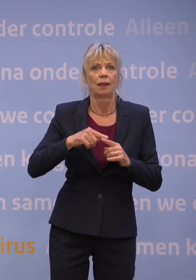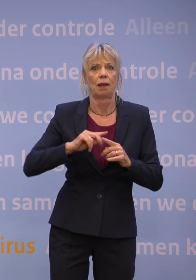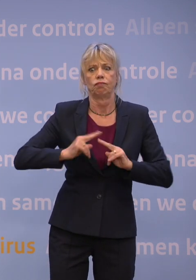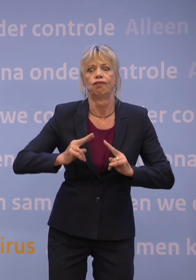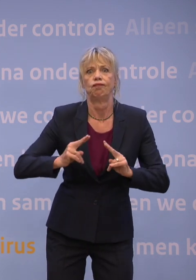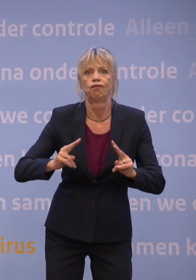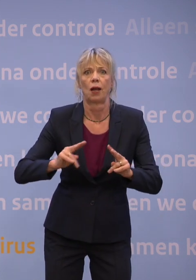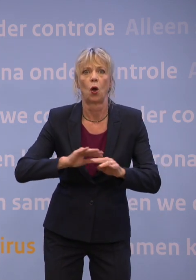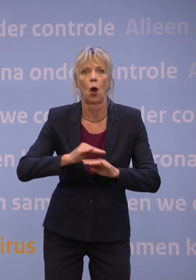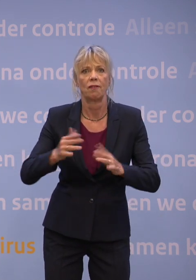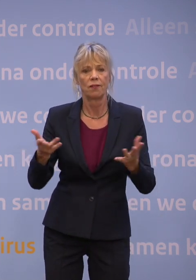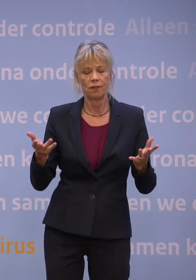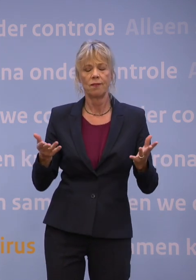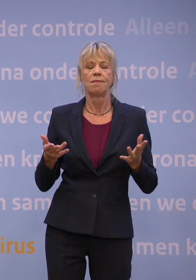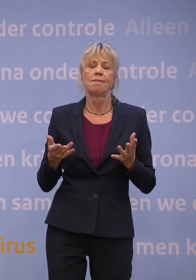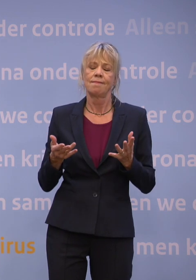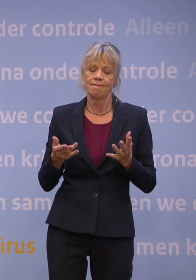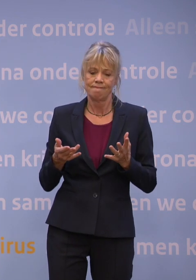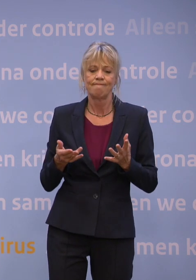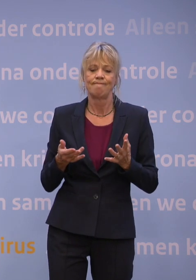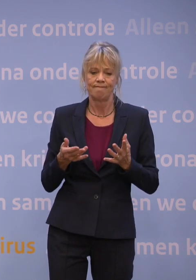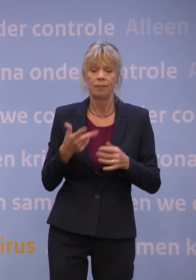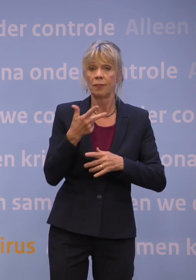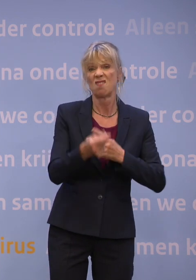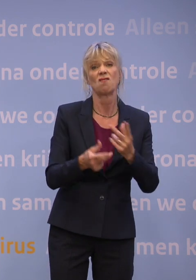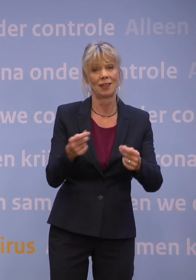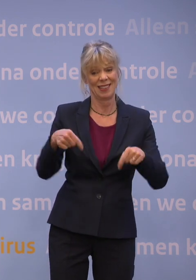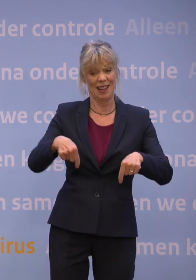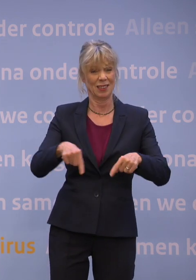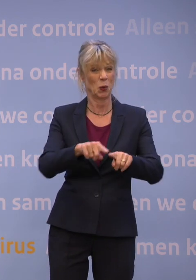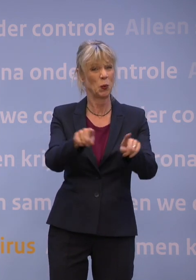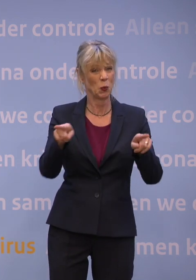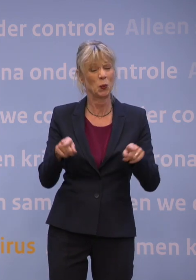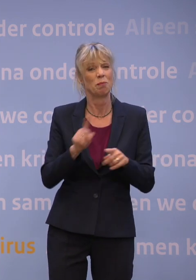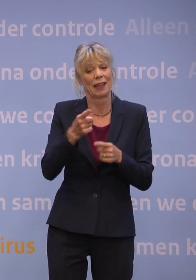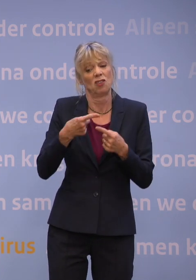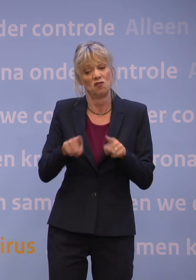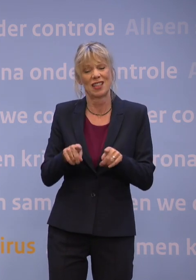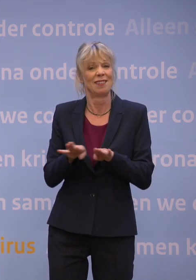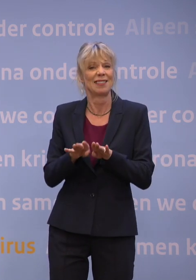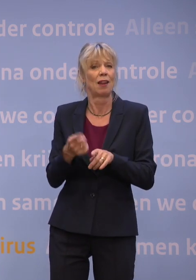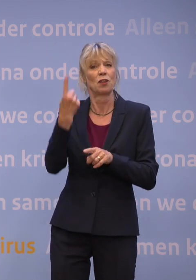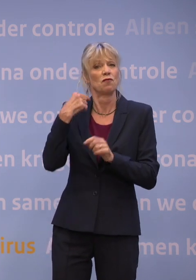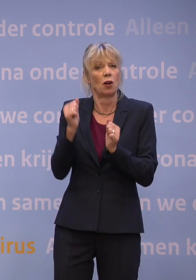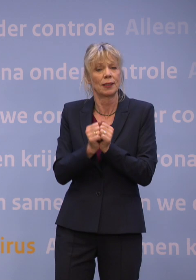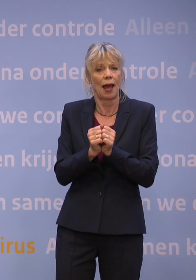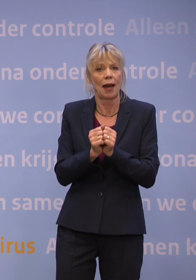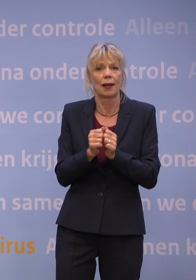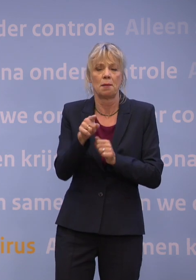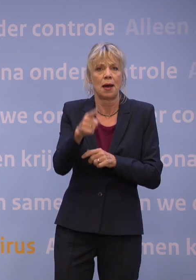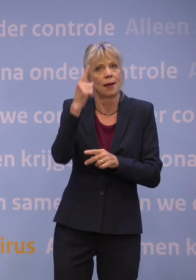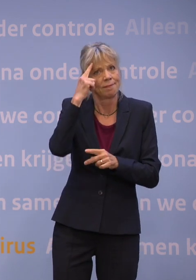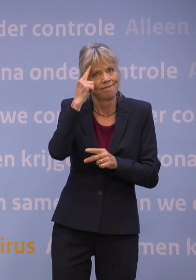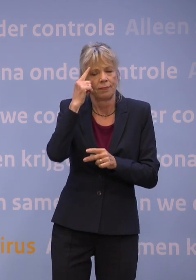Natuurlijk maken de vaccinaties het grote verschil met vorig jaar. Maar een gewaarschuwd mens telt nog altijd voor twee.